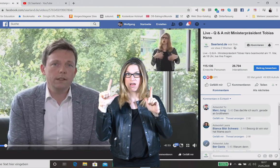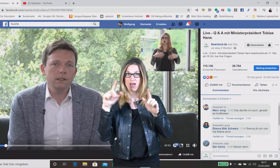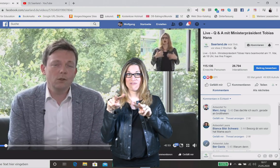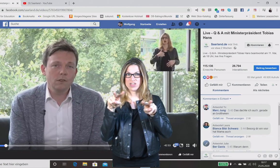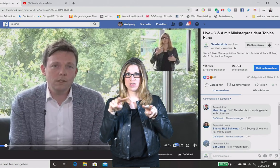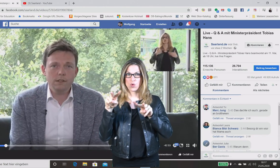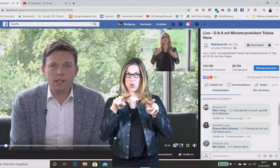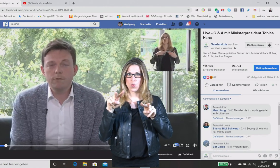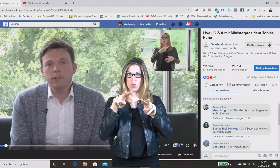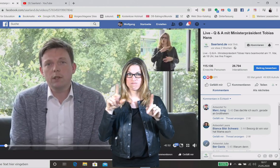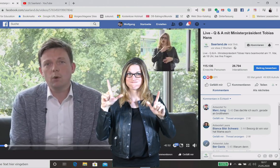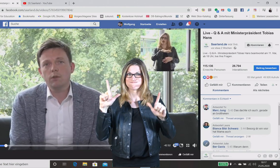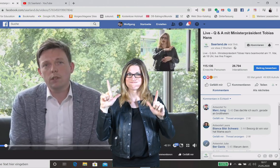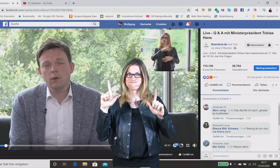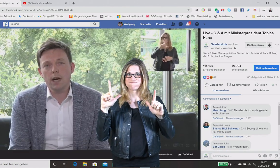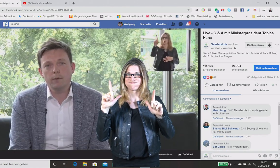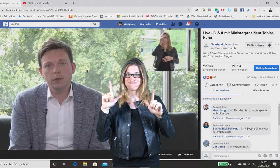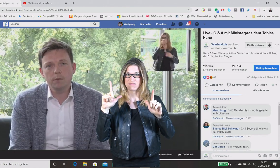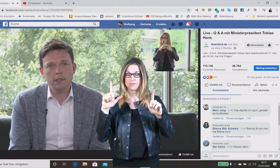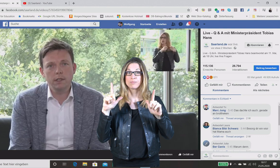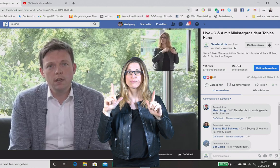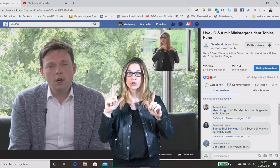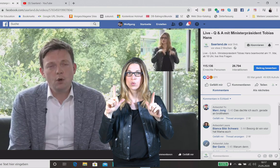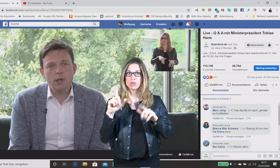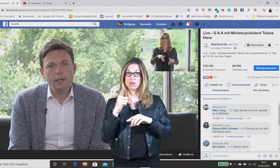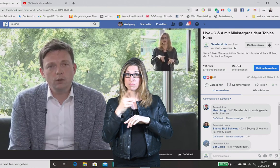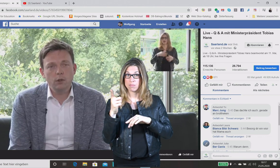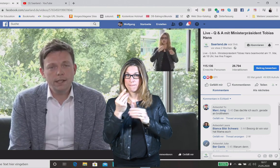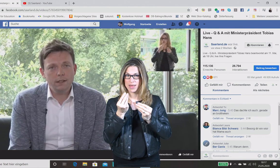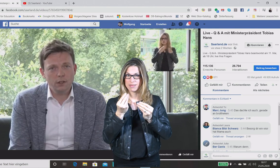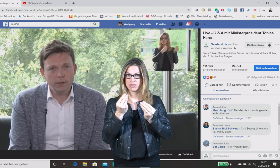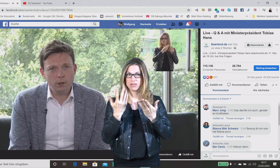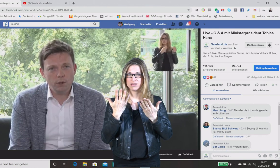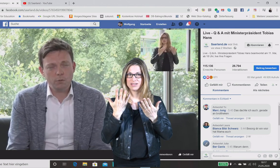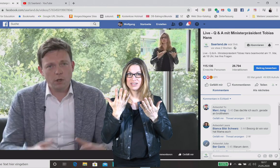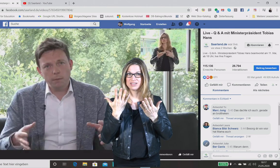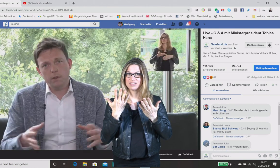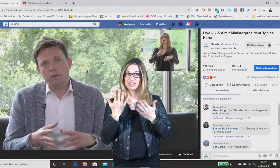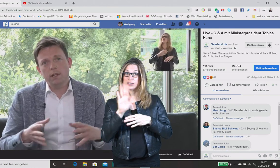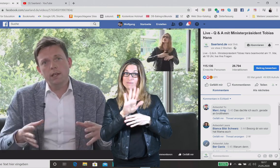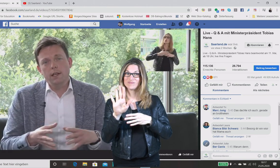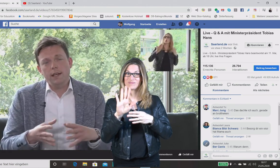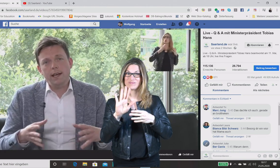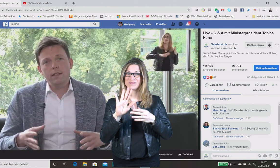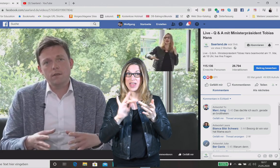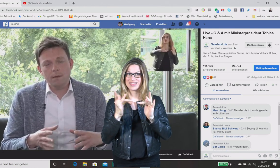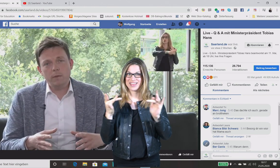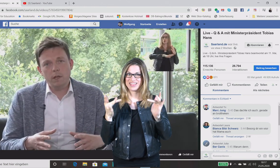was Sie vielleicht auch sehen können, je nachdem wie die Stärke Ihres Internets ist oder natürlich